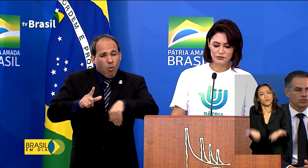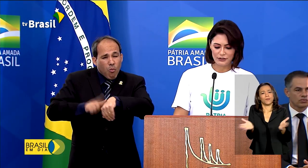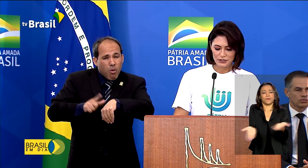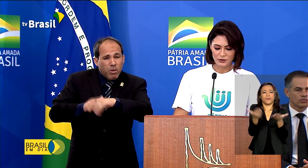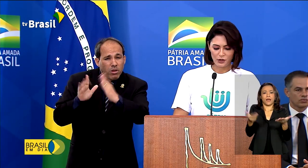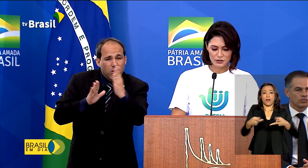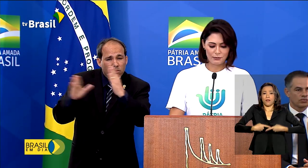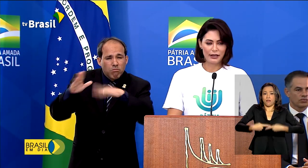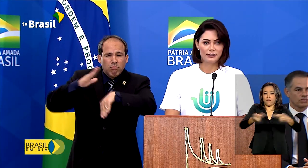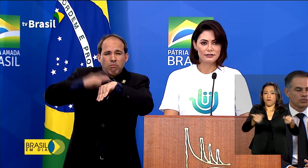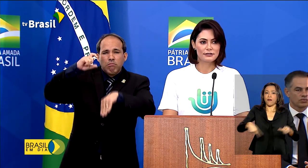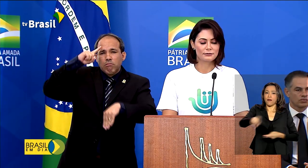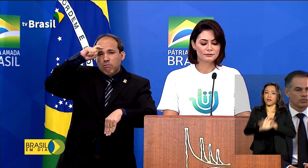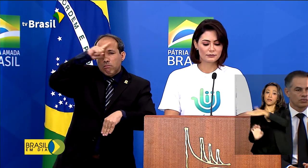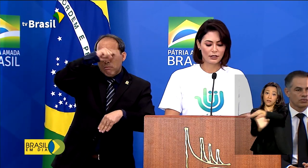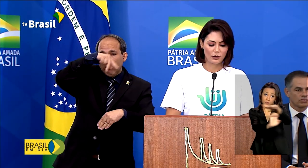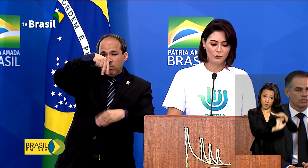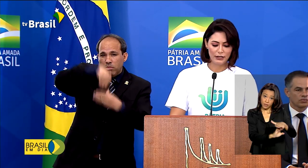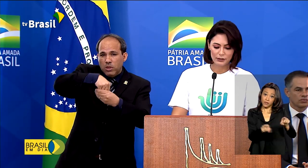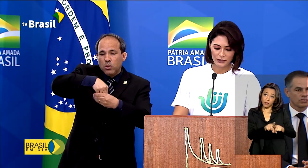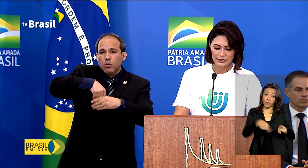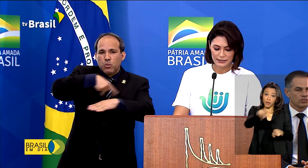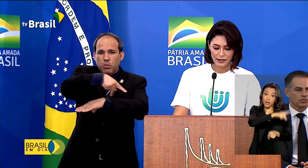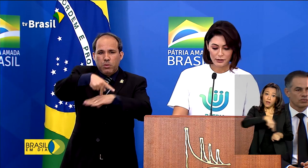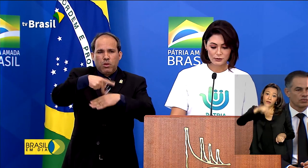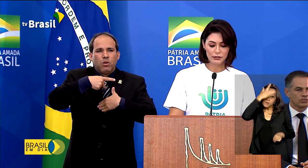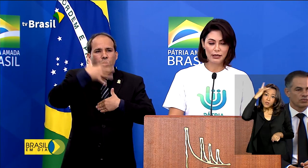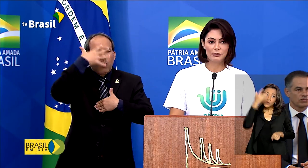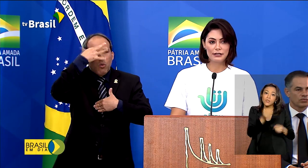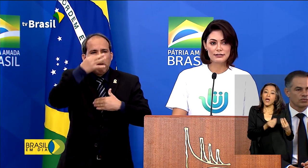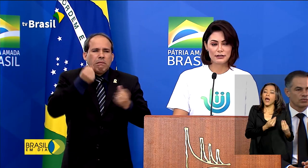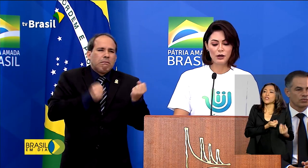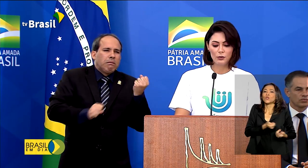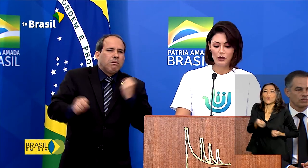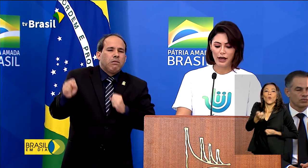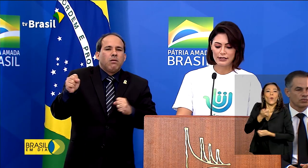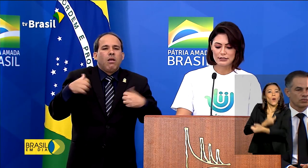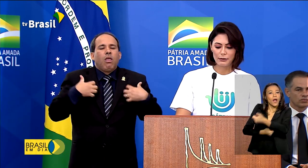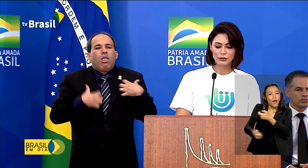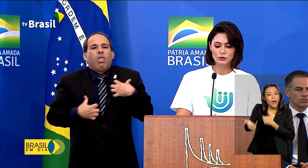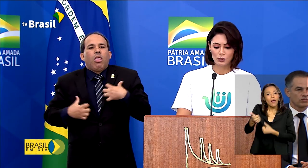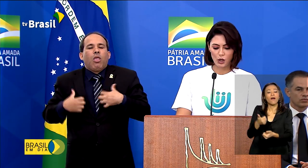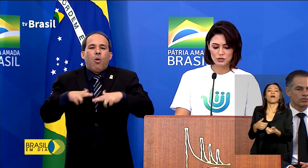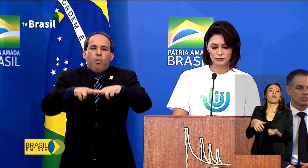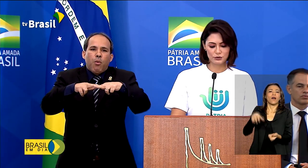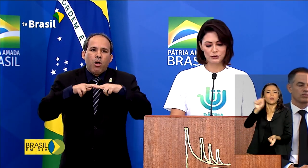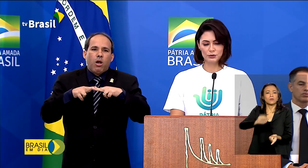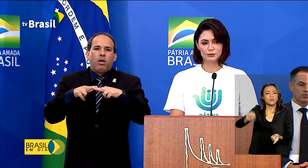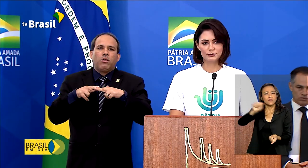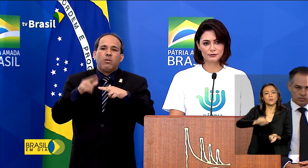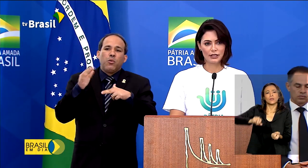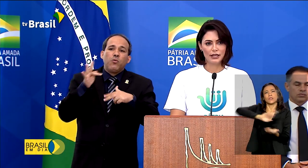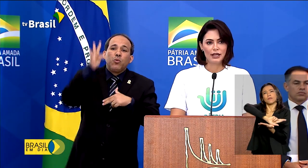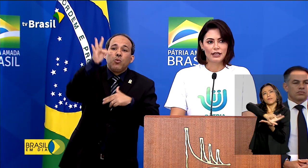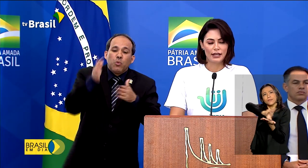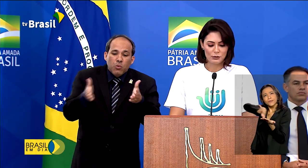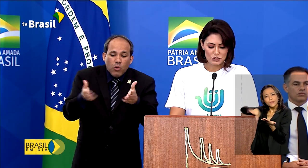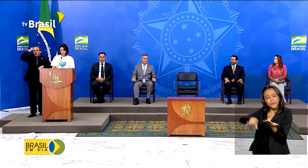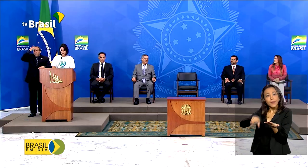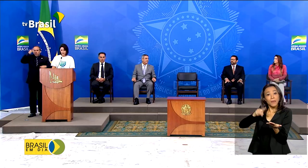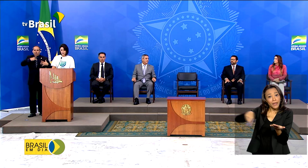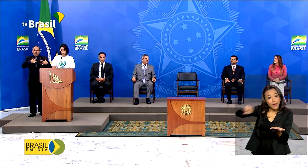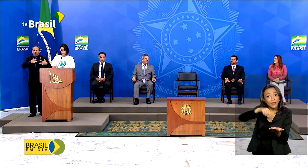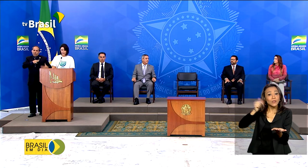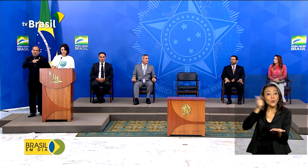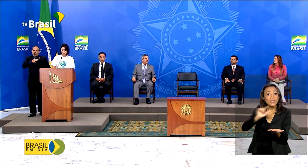levar as empresas e os cidadãos a fazerem doações a instituições sem fins lucrativos, para que elas